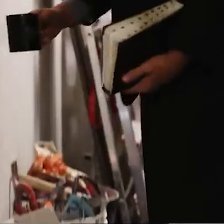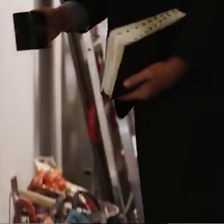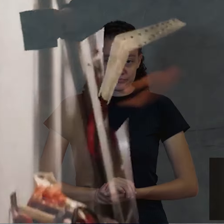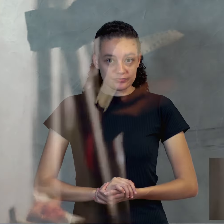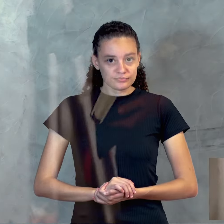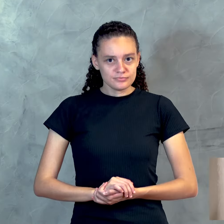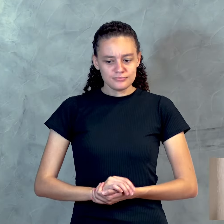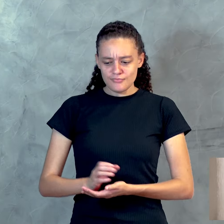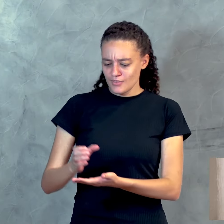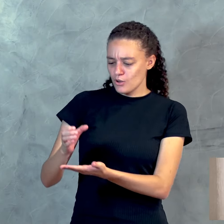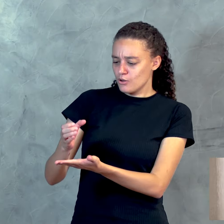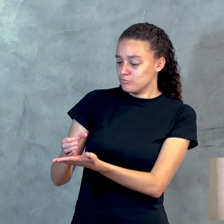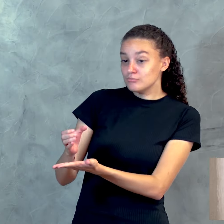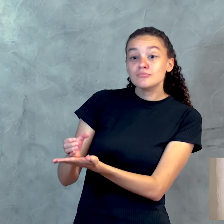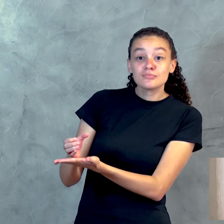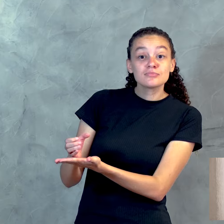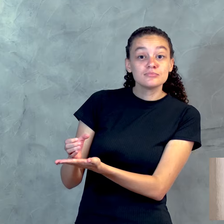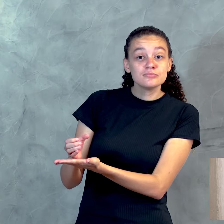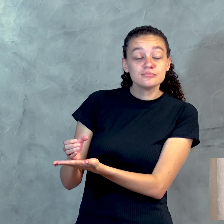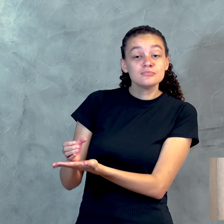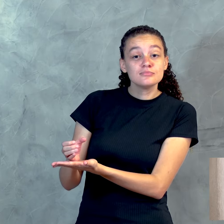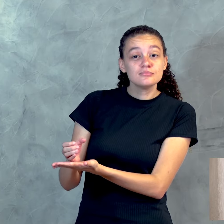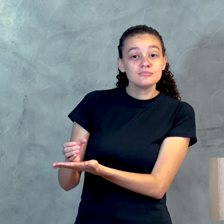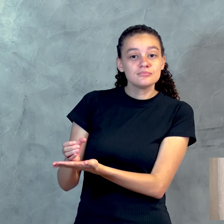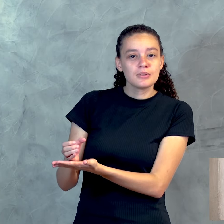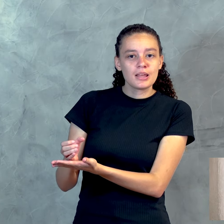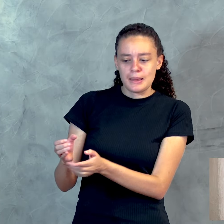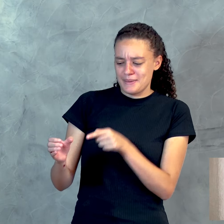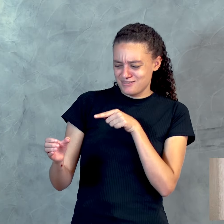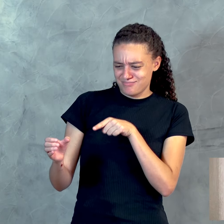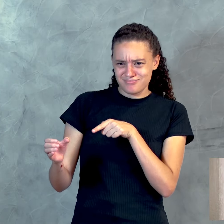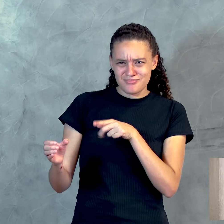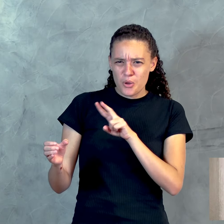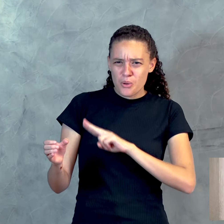Tem um copo aqui, mas você usaria?